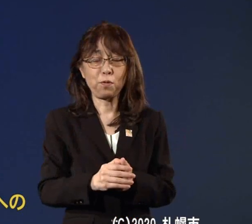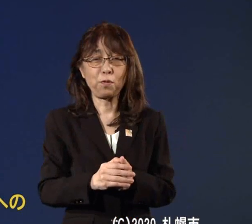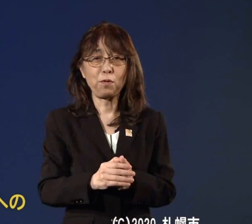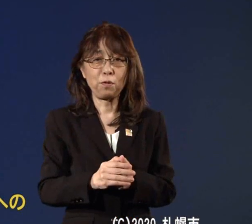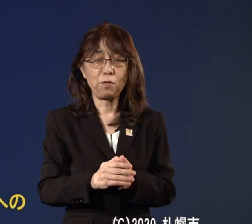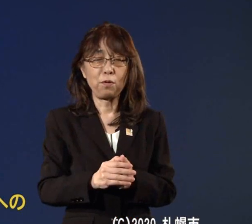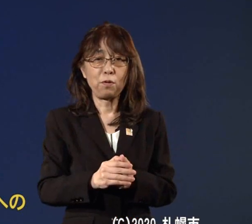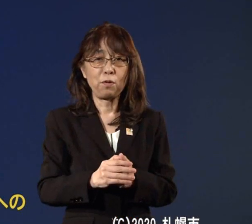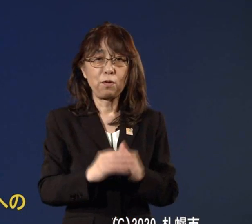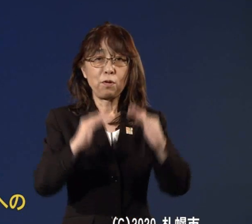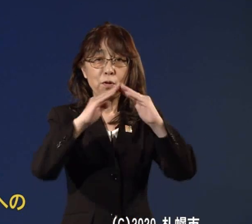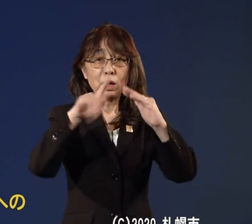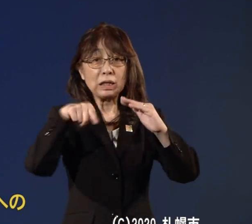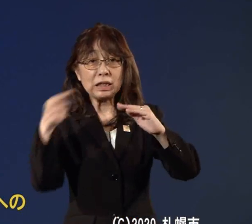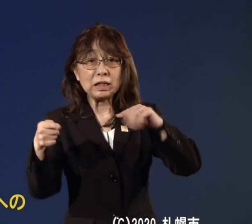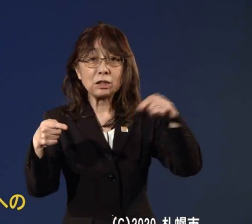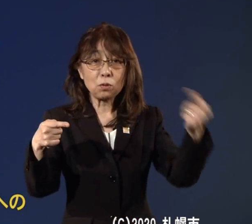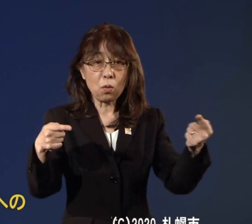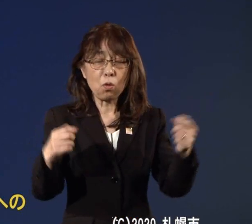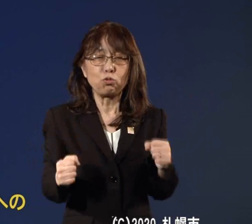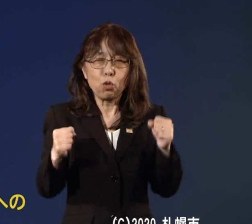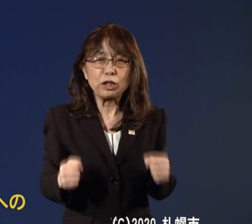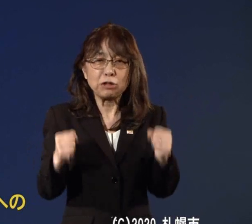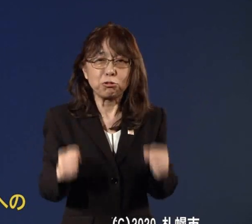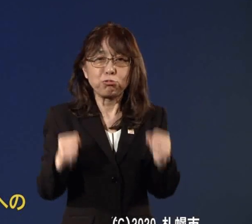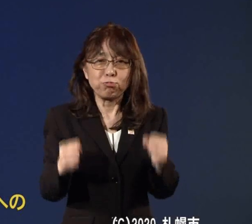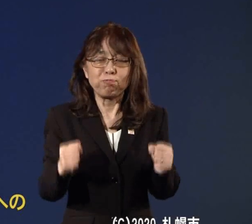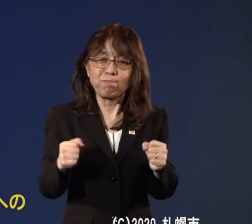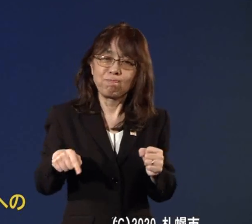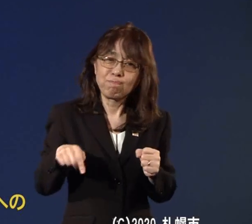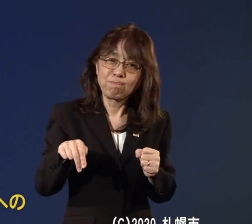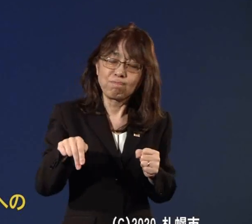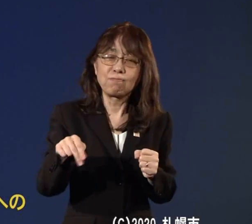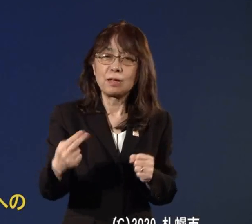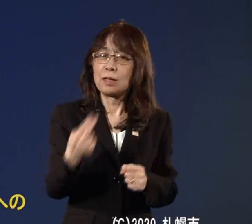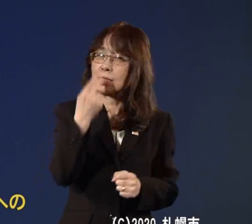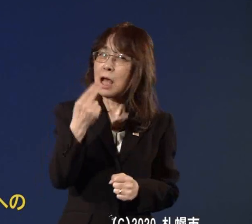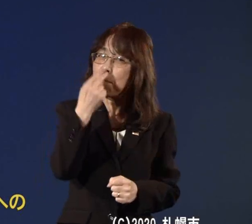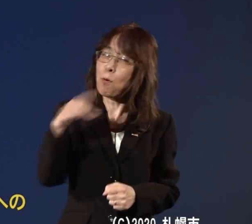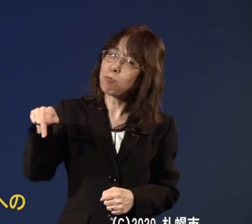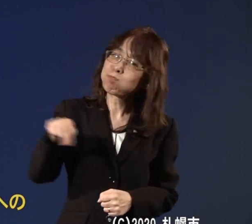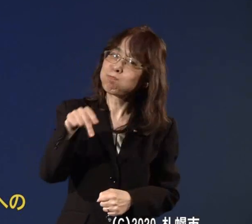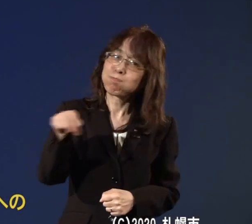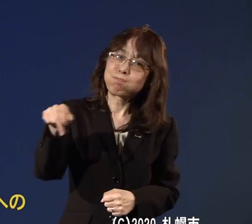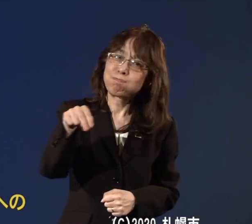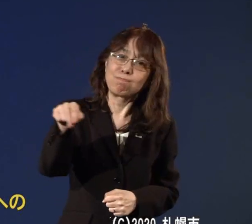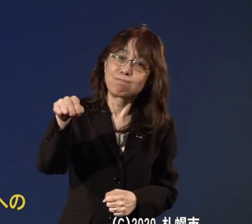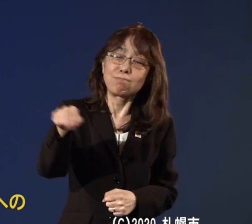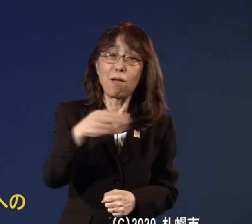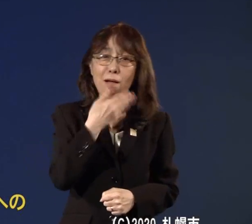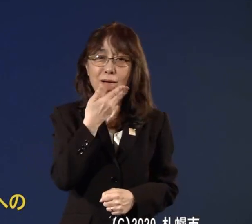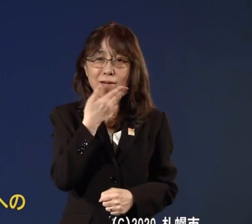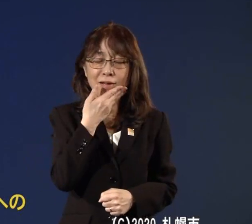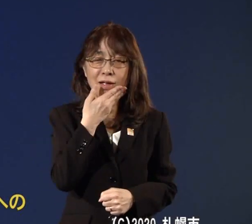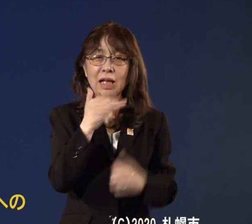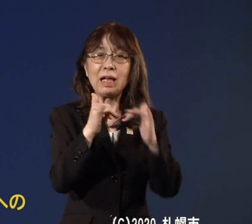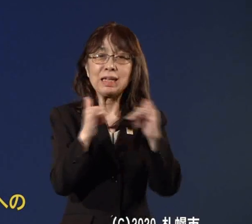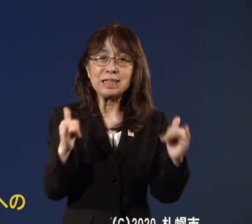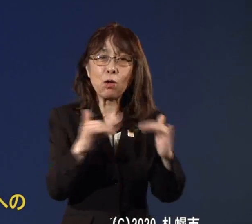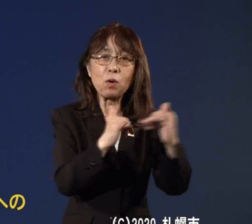ョギングあるいは散歩をするこういったことも必要でありますけれども人と人とが密につな